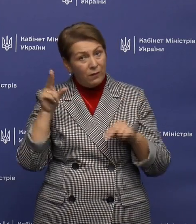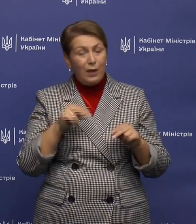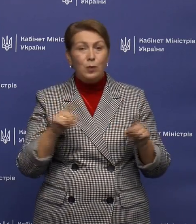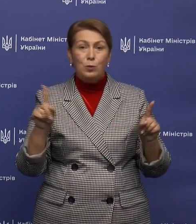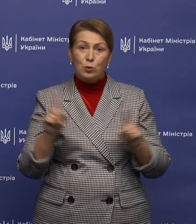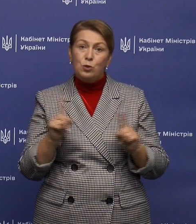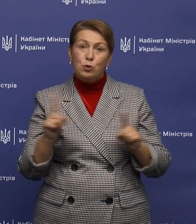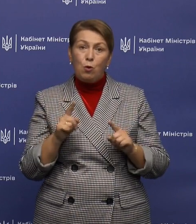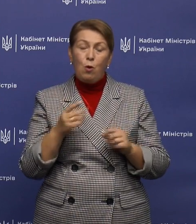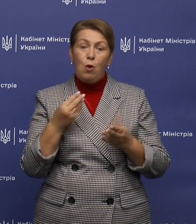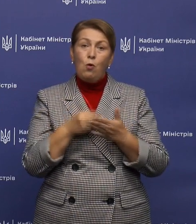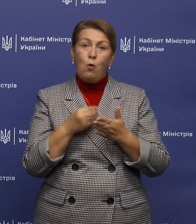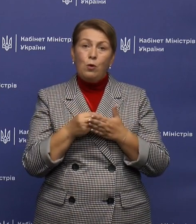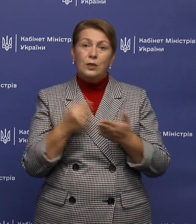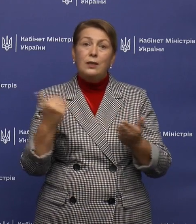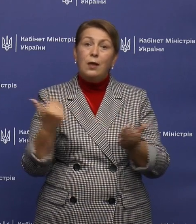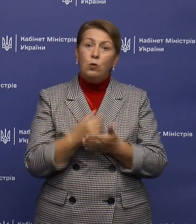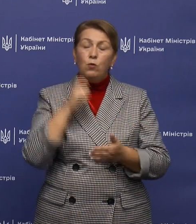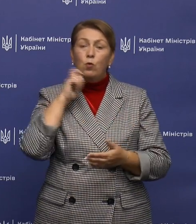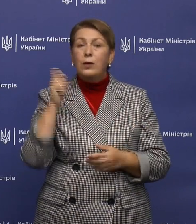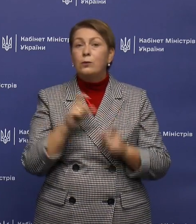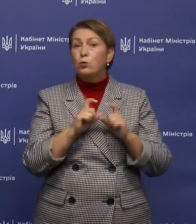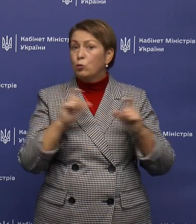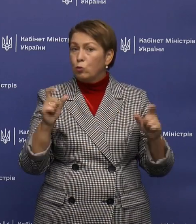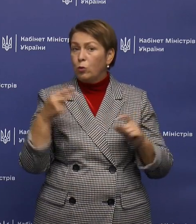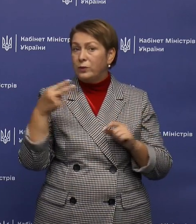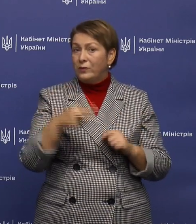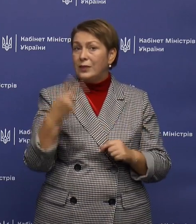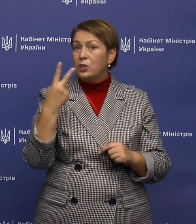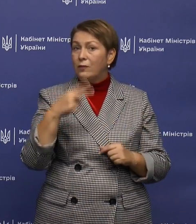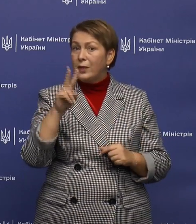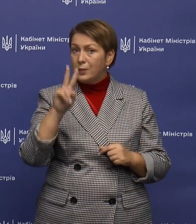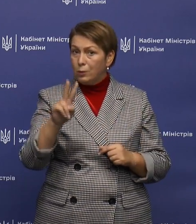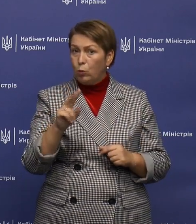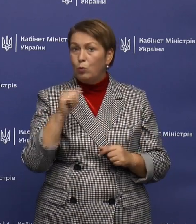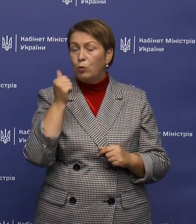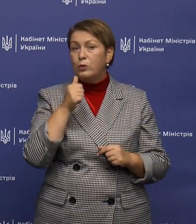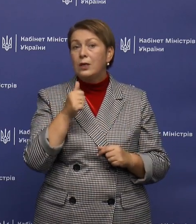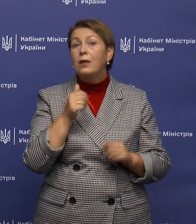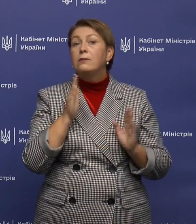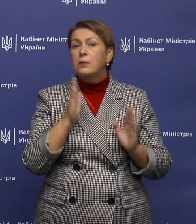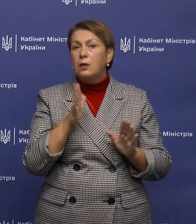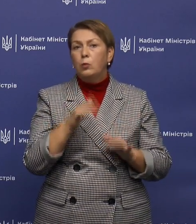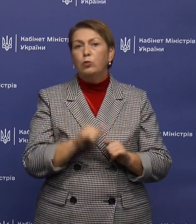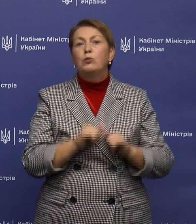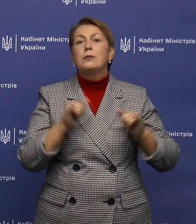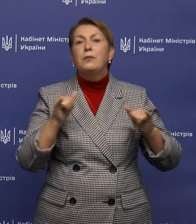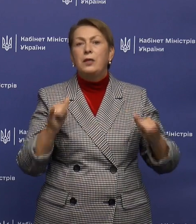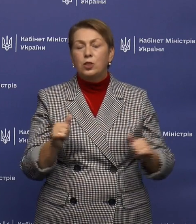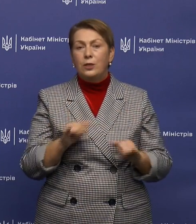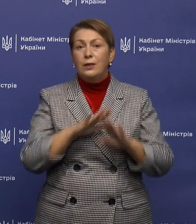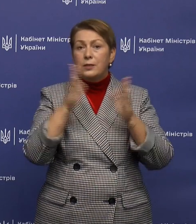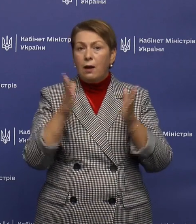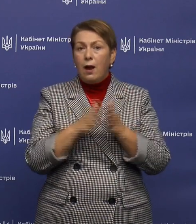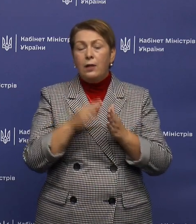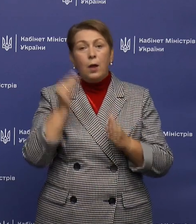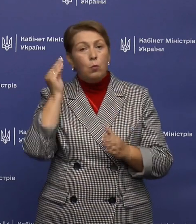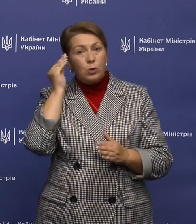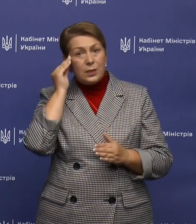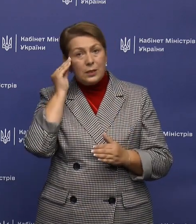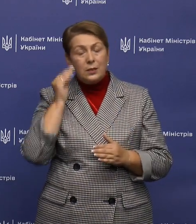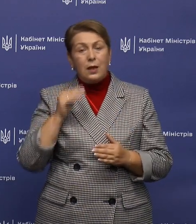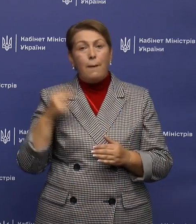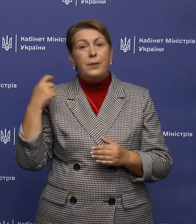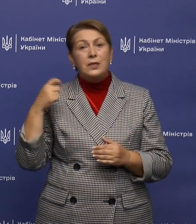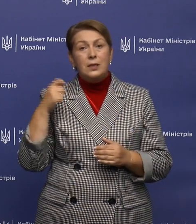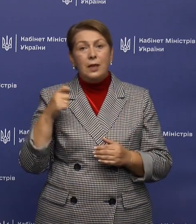кошти на нову українську школу у 2022 році будуть тільки збільшені. Загальна позиція президента стосовно